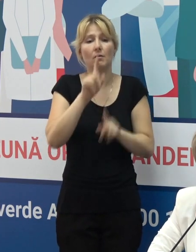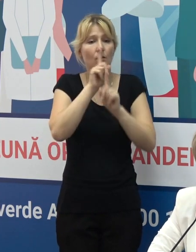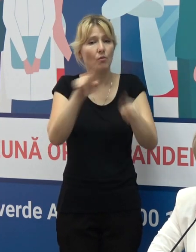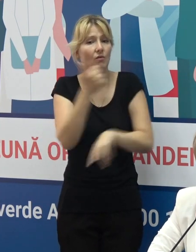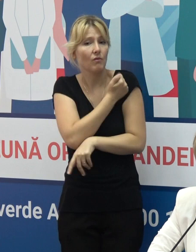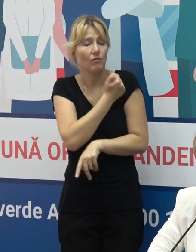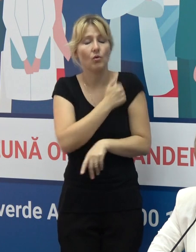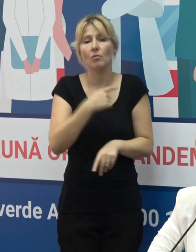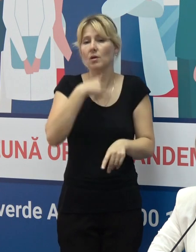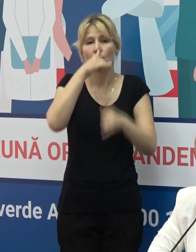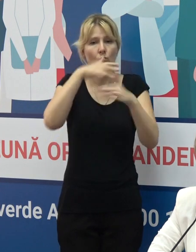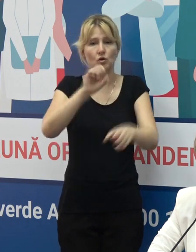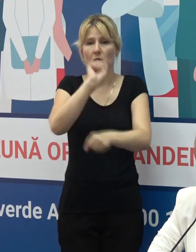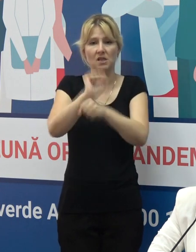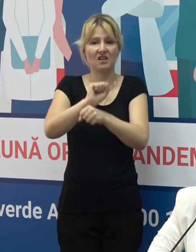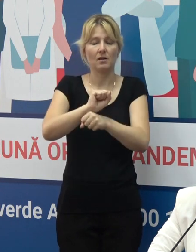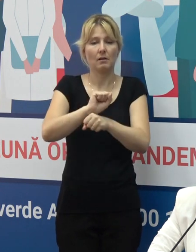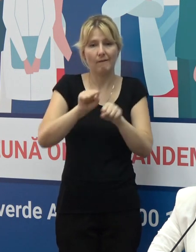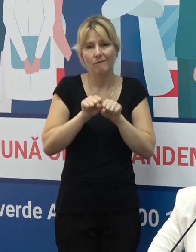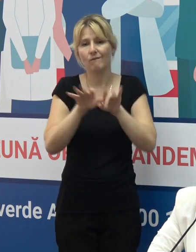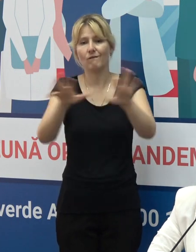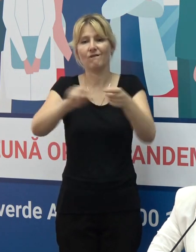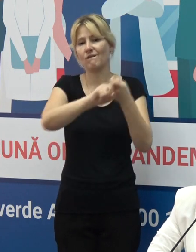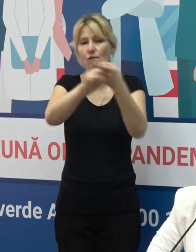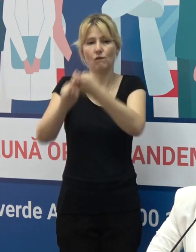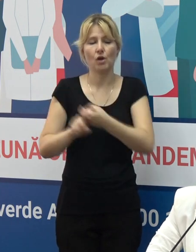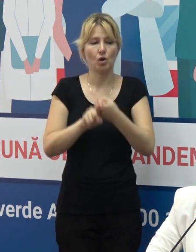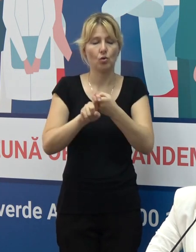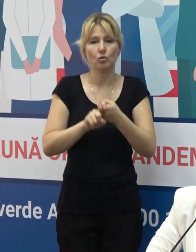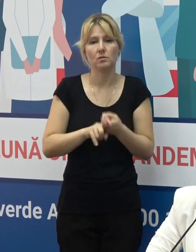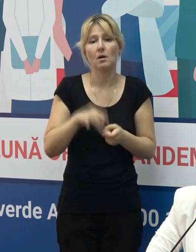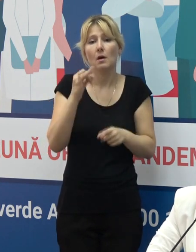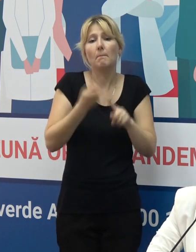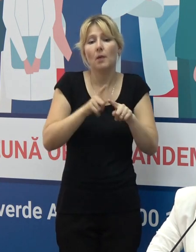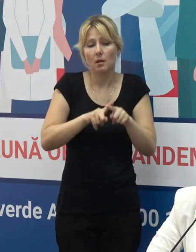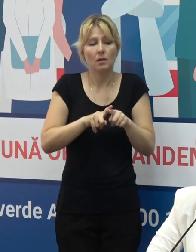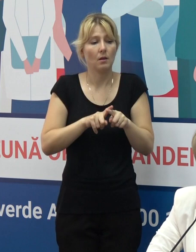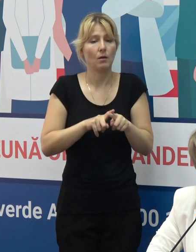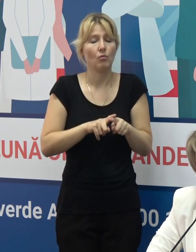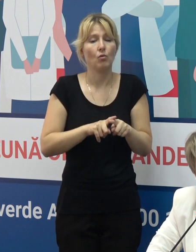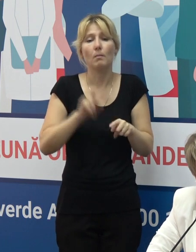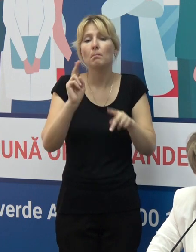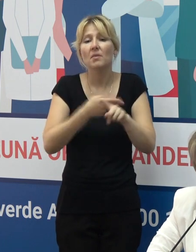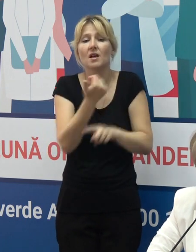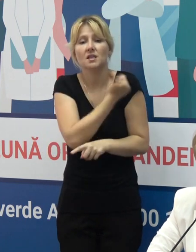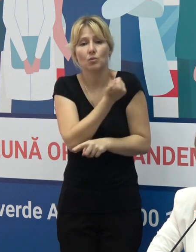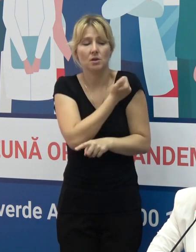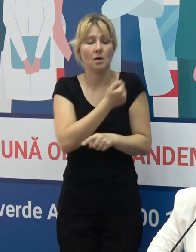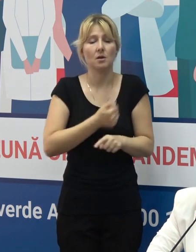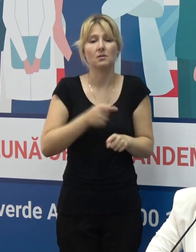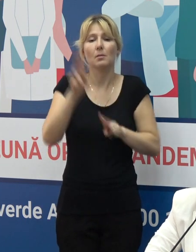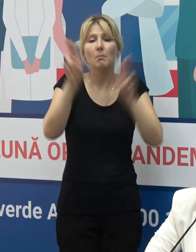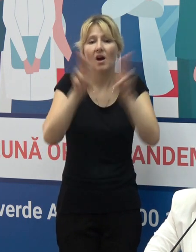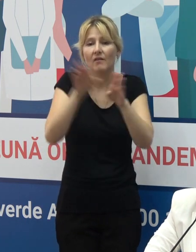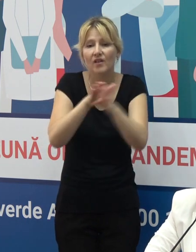stopa răspândirea virusului în comunitate și fără imunizare și fără respectare a acestor